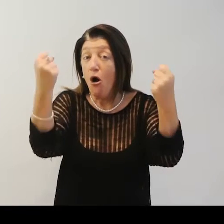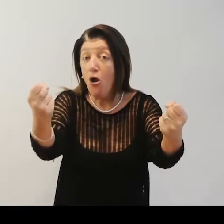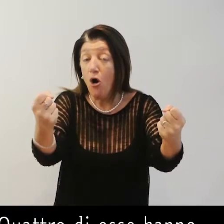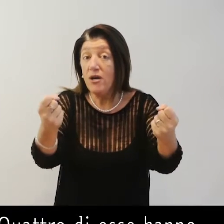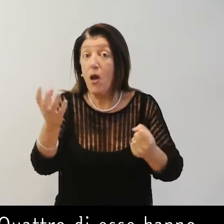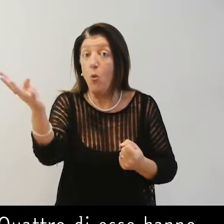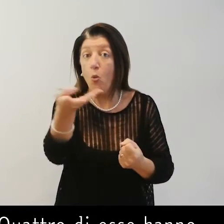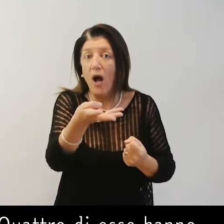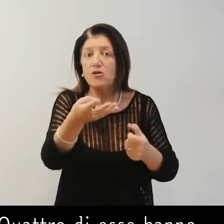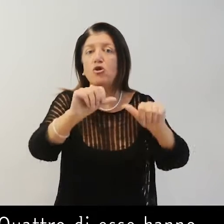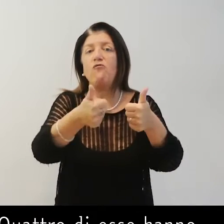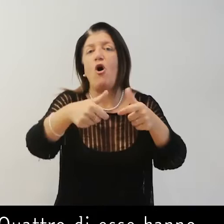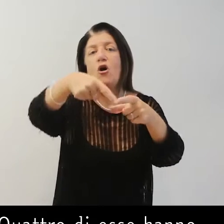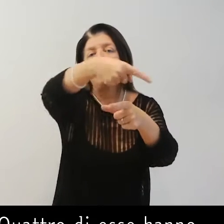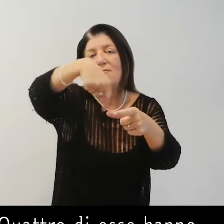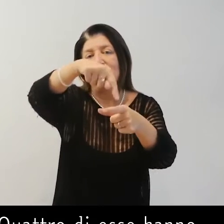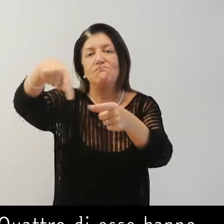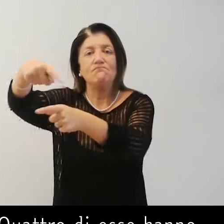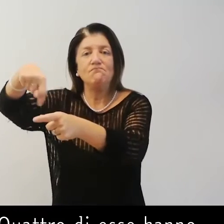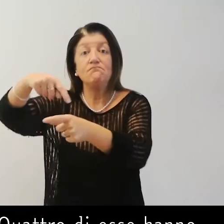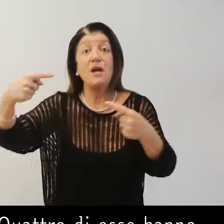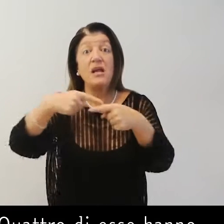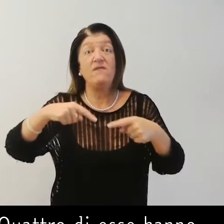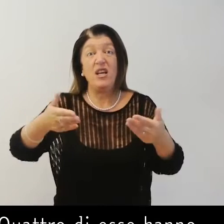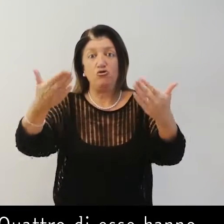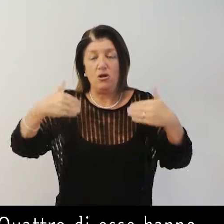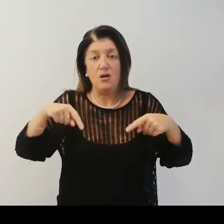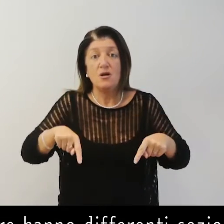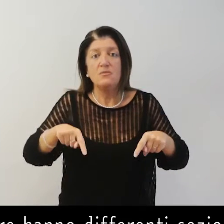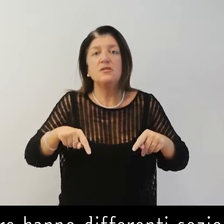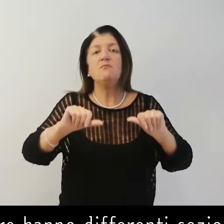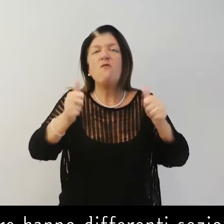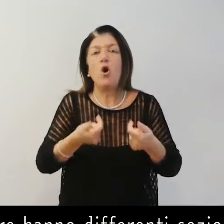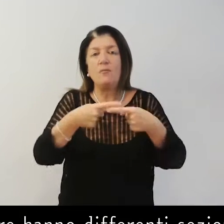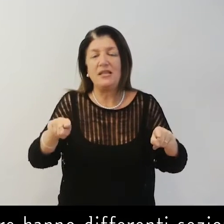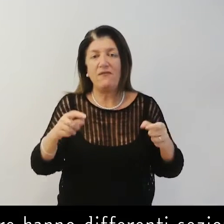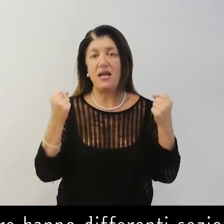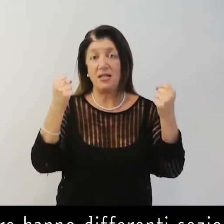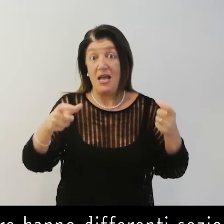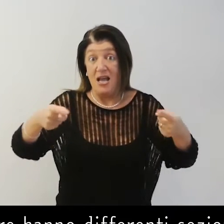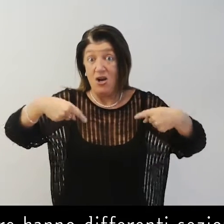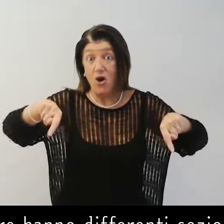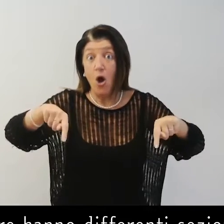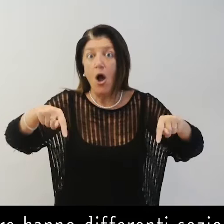Quattro di esse hanno identica sezione cilindrica. Le altre hanno differenti sezioni,